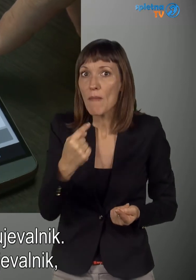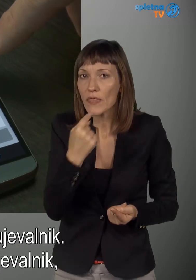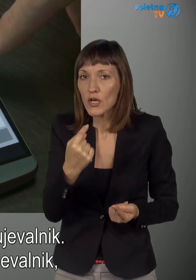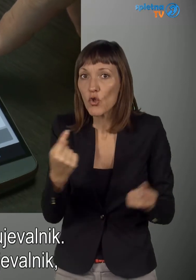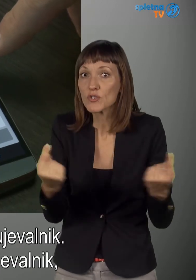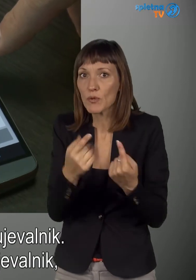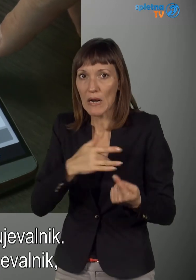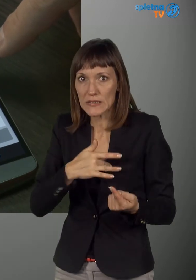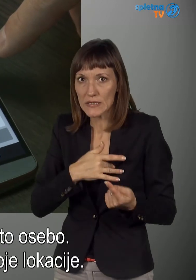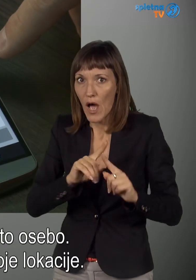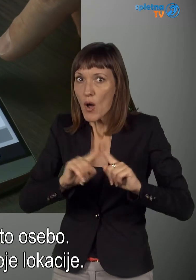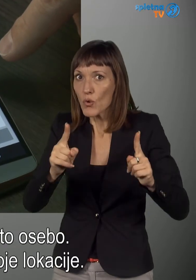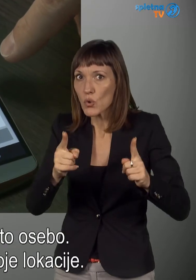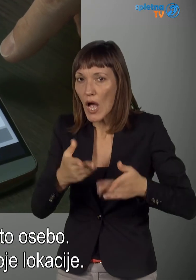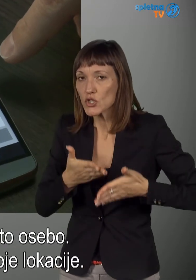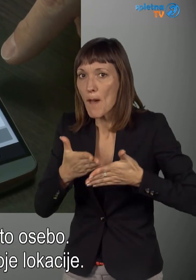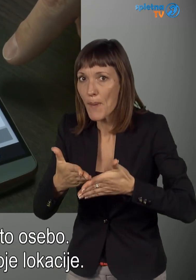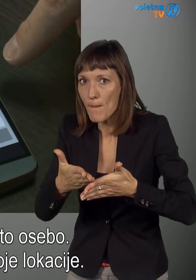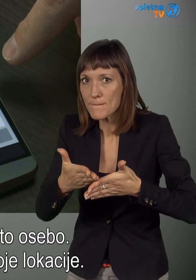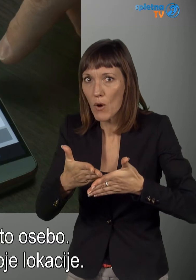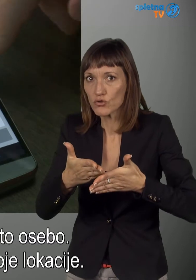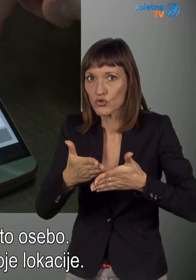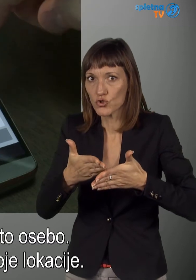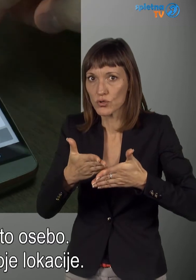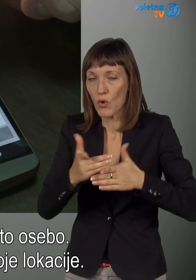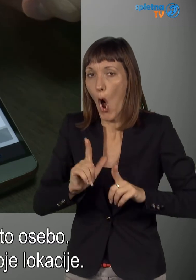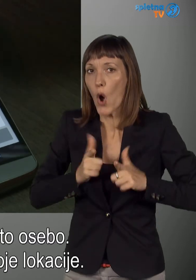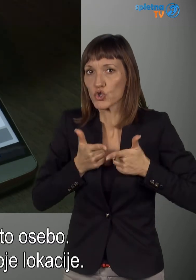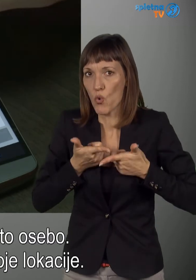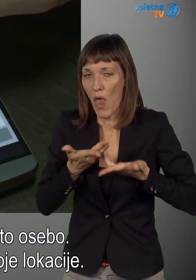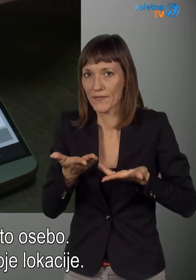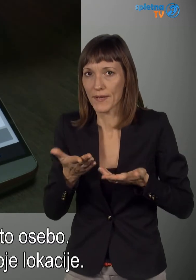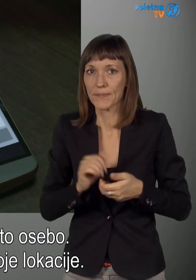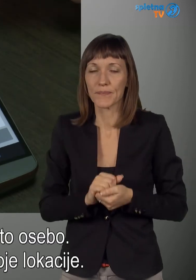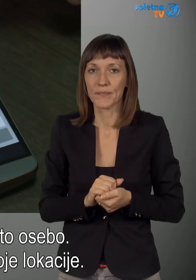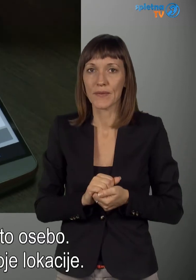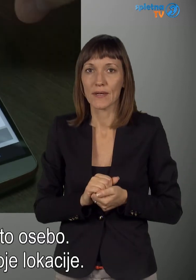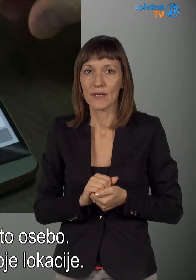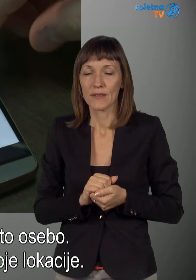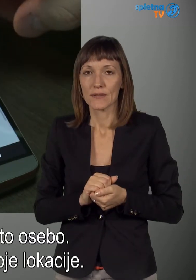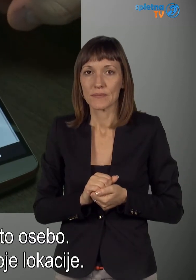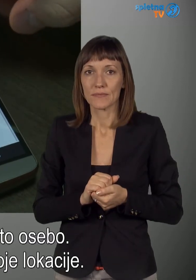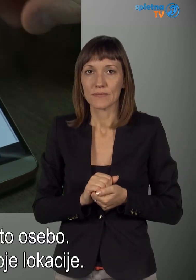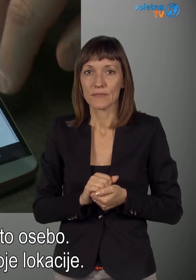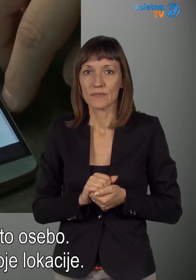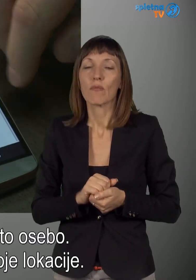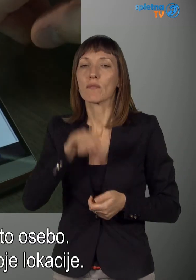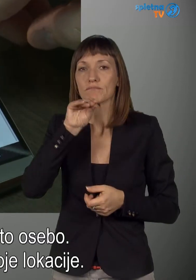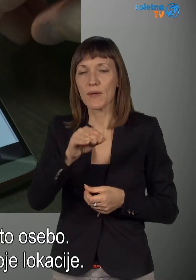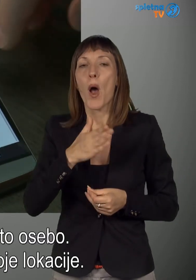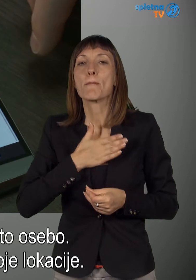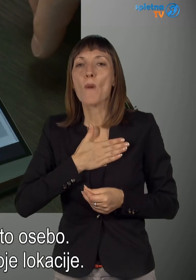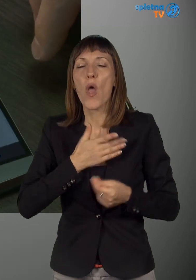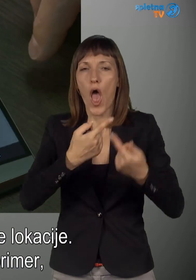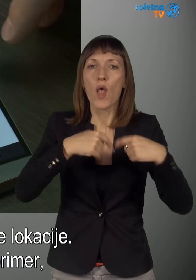nekdo spodbojevalnik, se čist drugači razšuje to osebo. To je to. Potem imaš moje